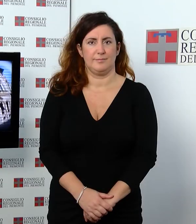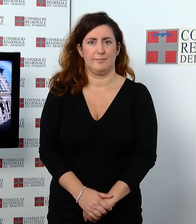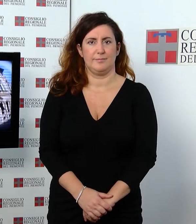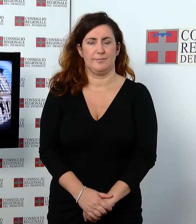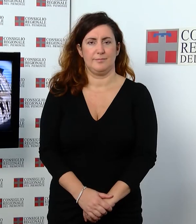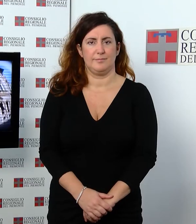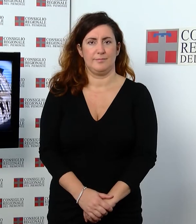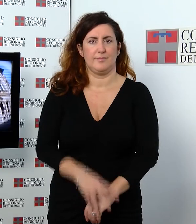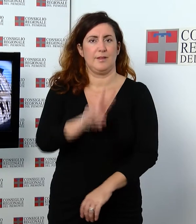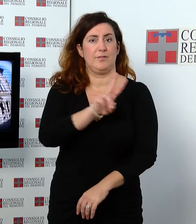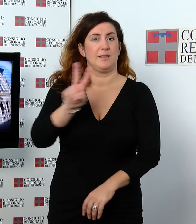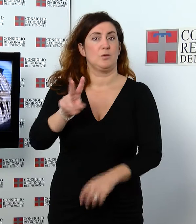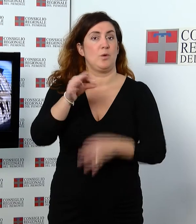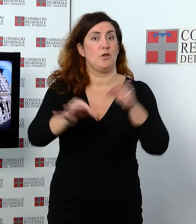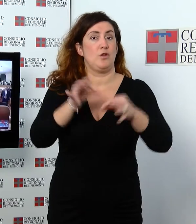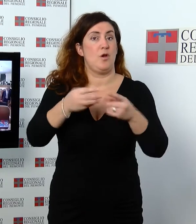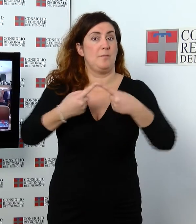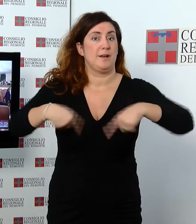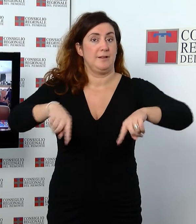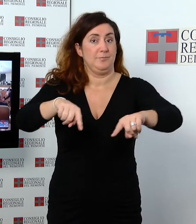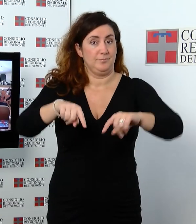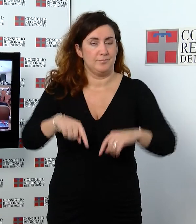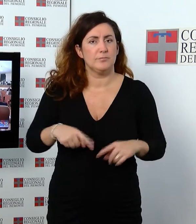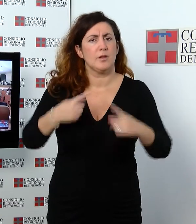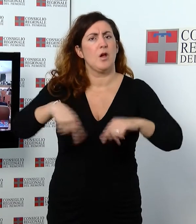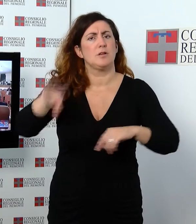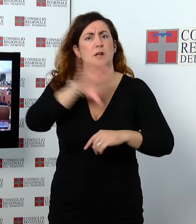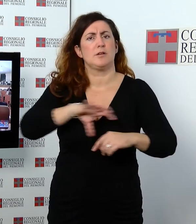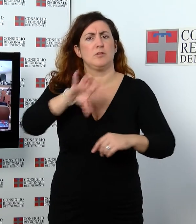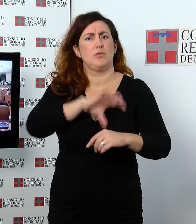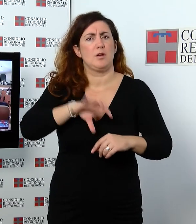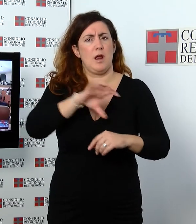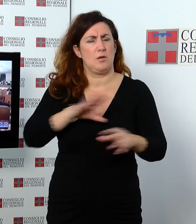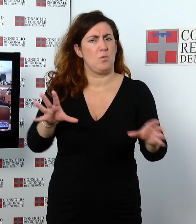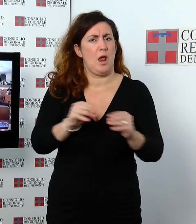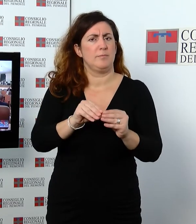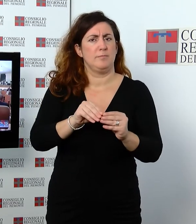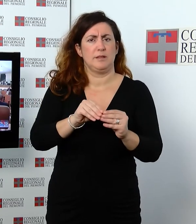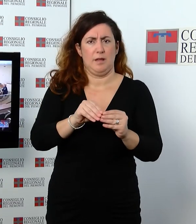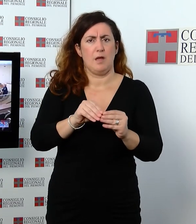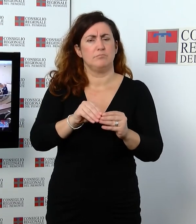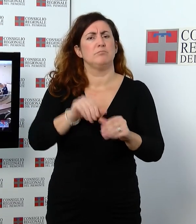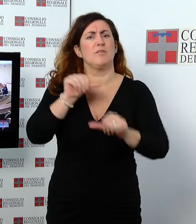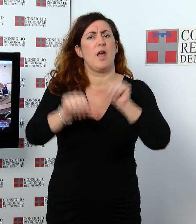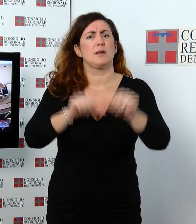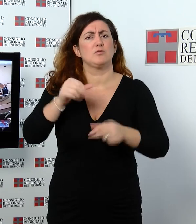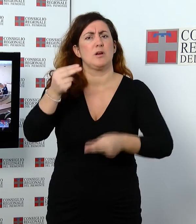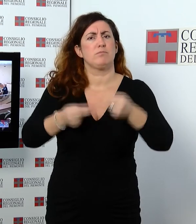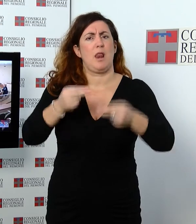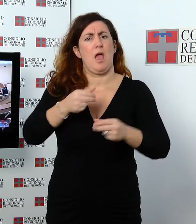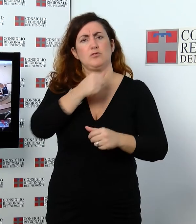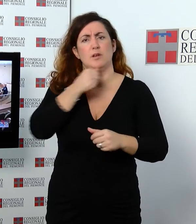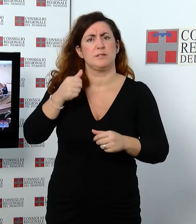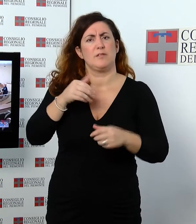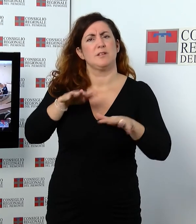La seduta del 22 ottobre Il Consiglio regionale ha approvato all'unanimità una variazione di bilancio per pagare i